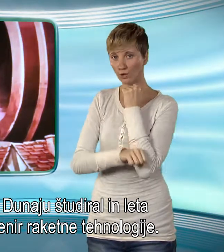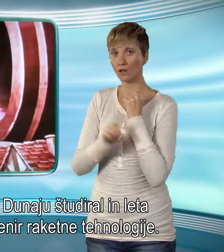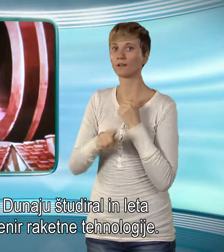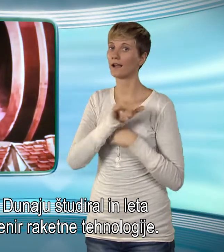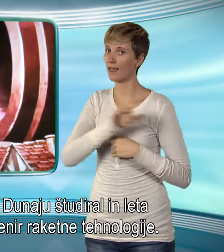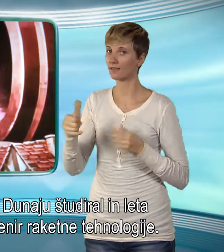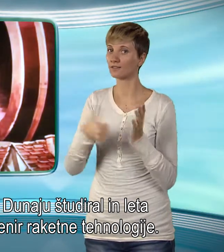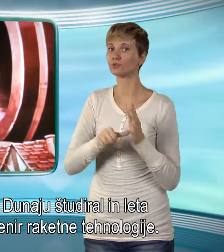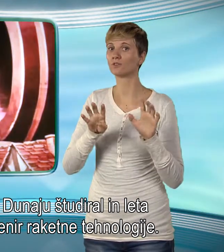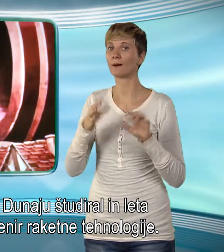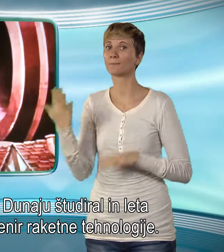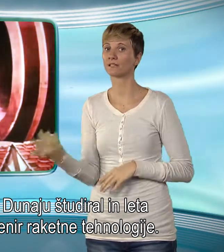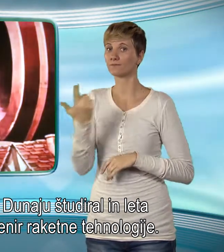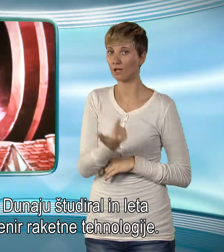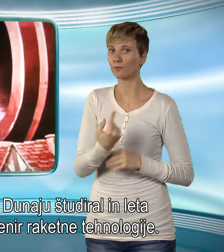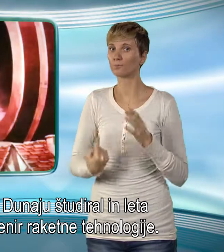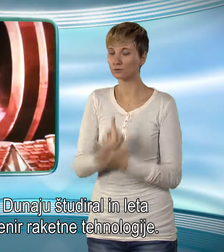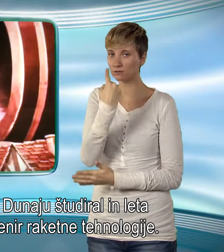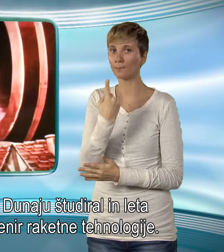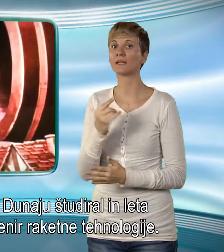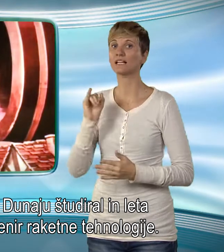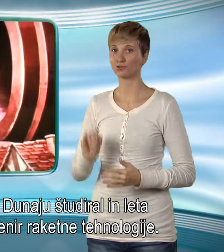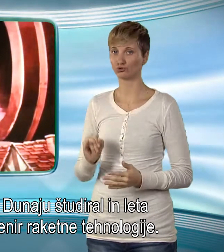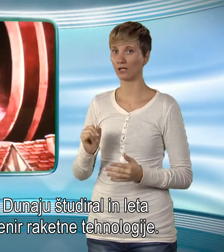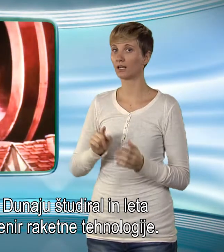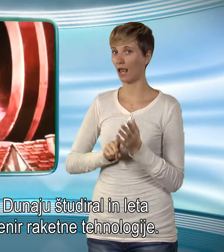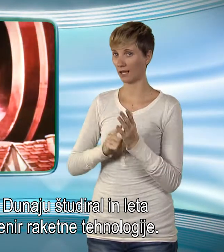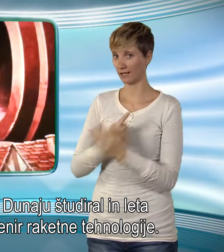1925 postal inženir raketne tehnologije.